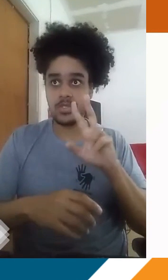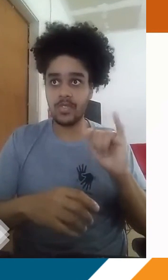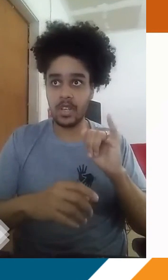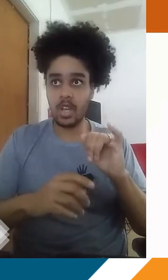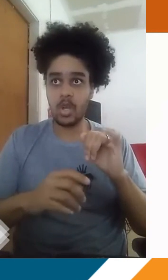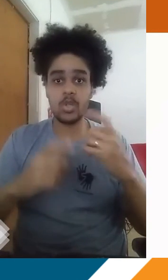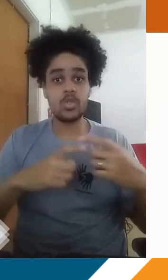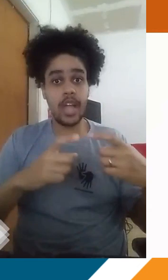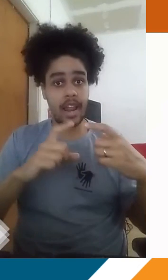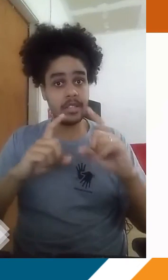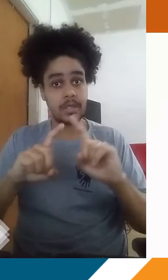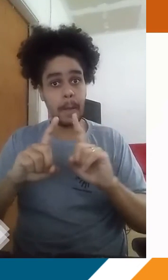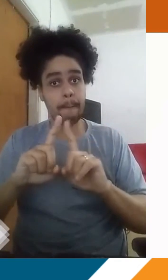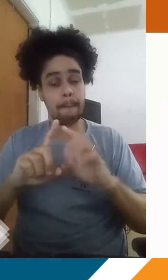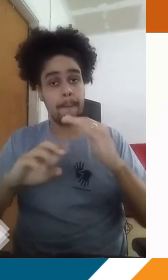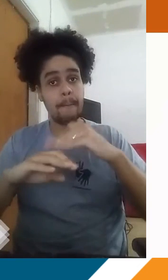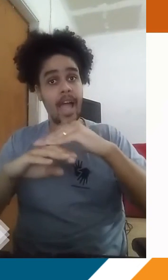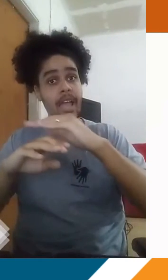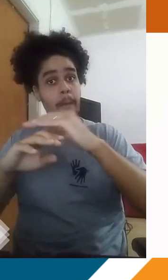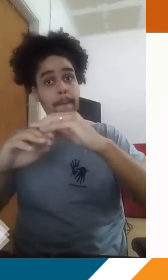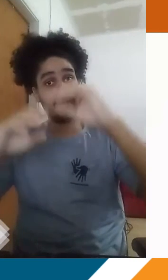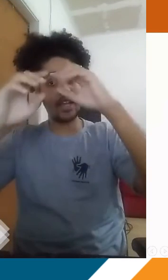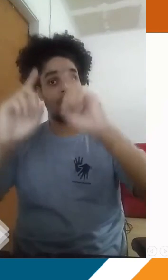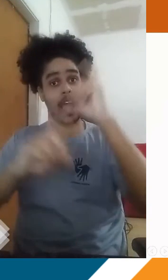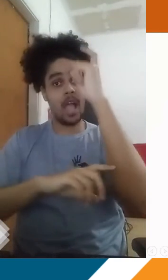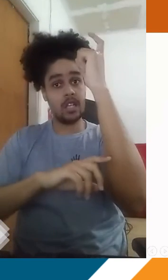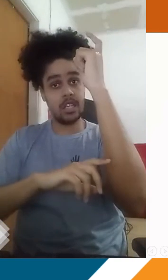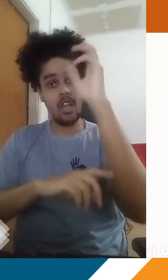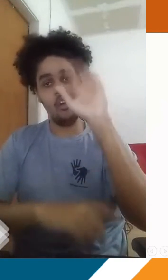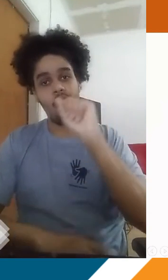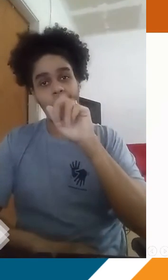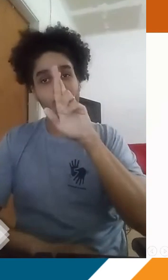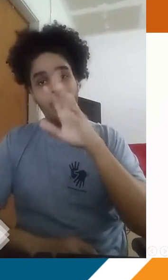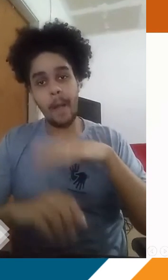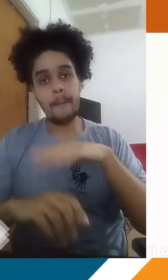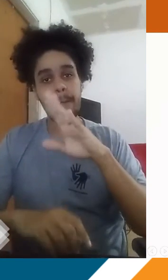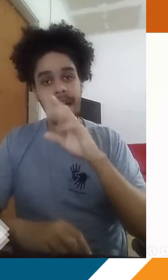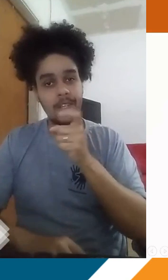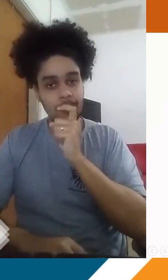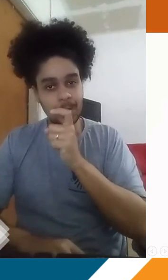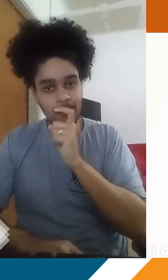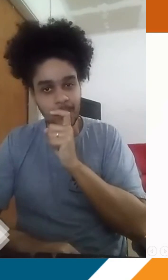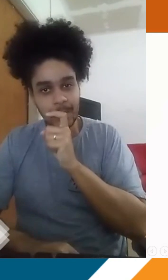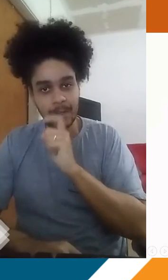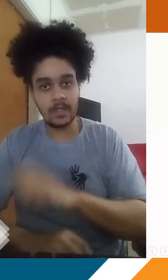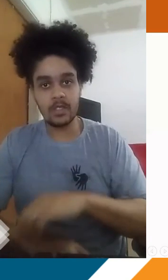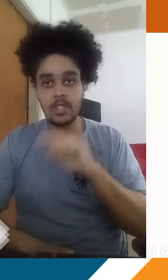maiores, a gente tem uma tendência aí de que o ar vai ficando cada vez mais frio,